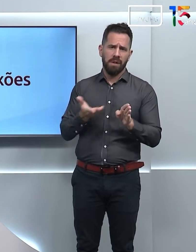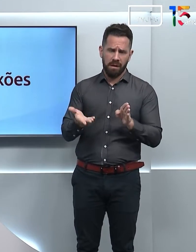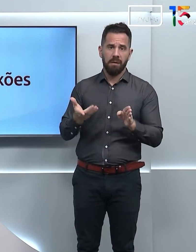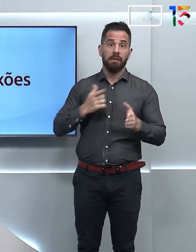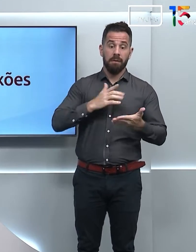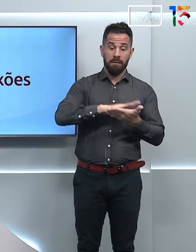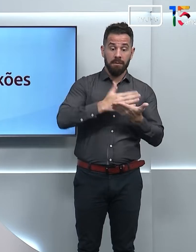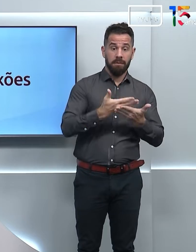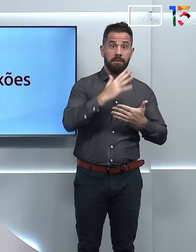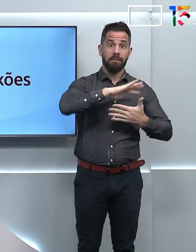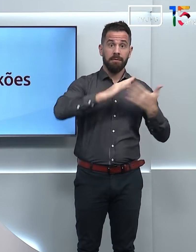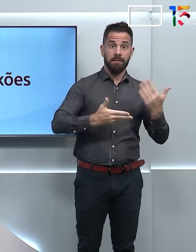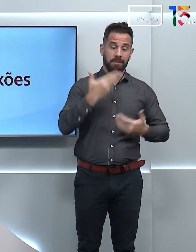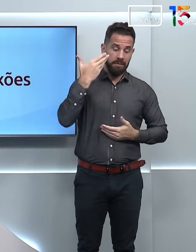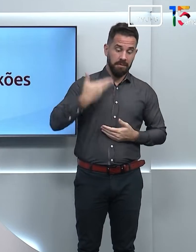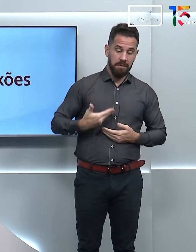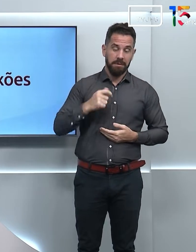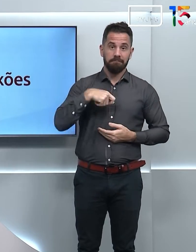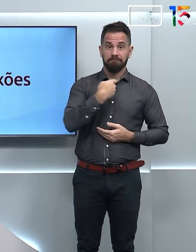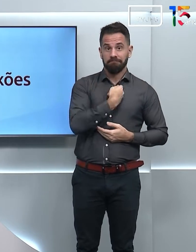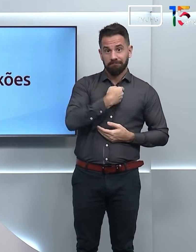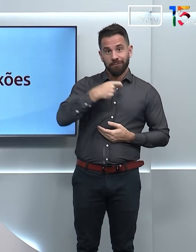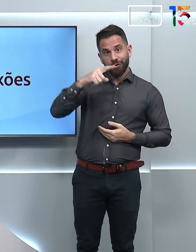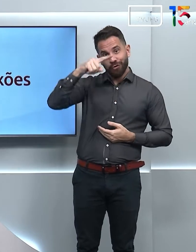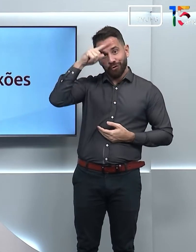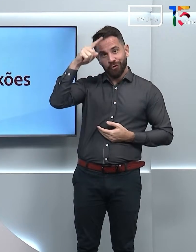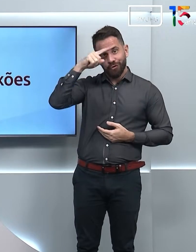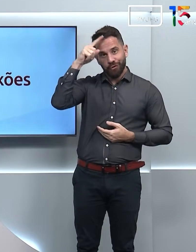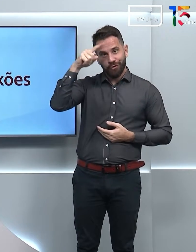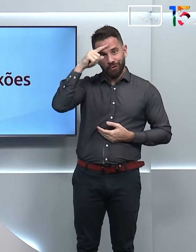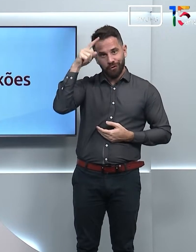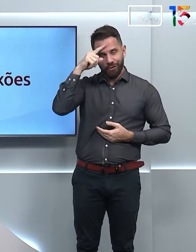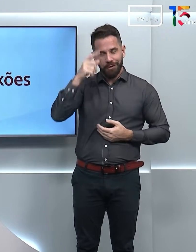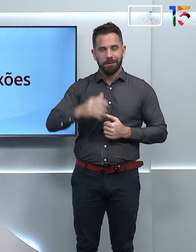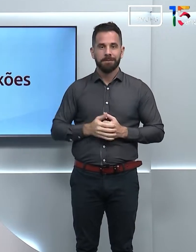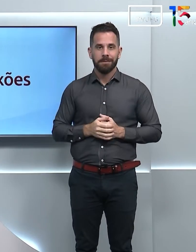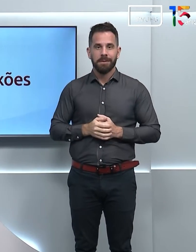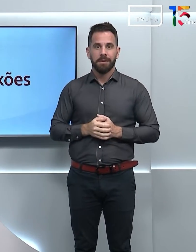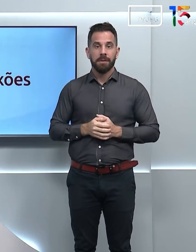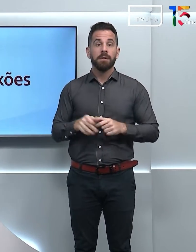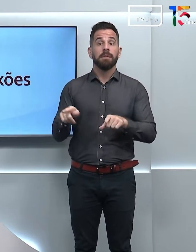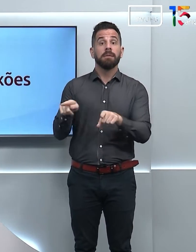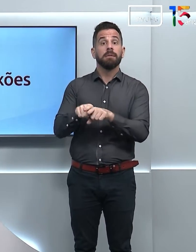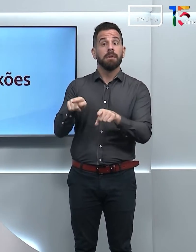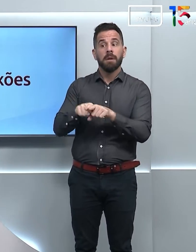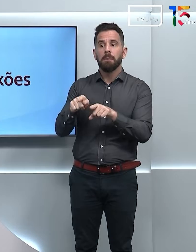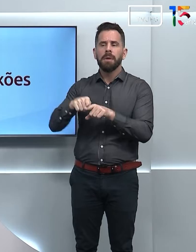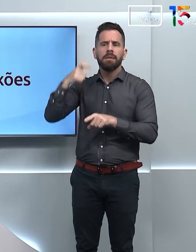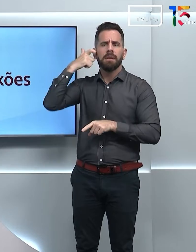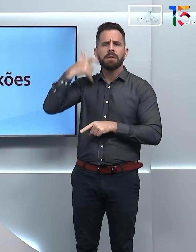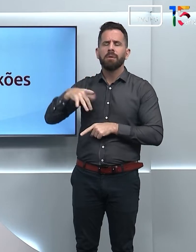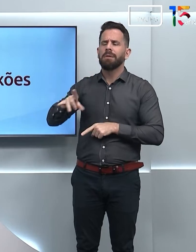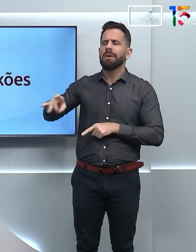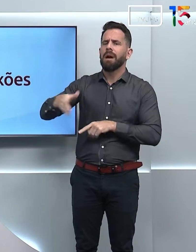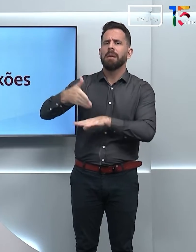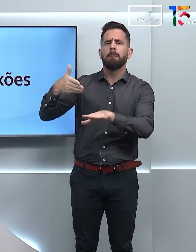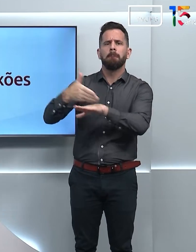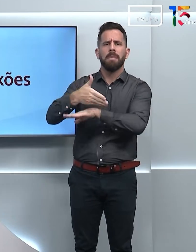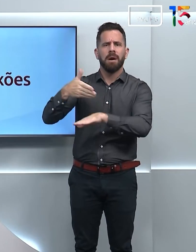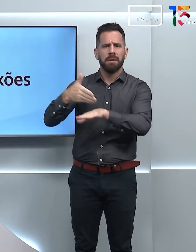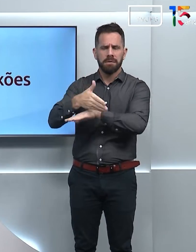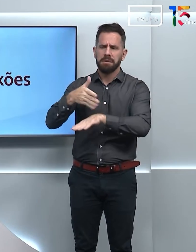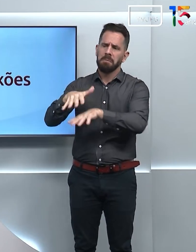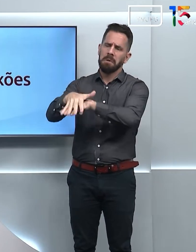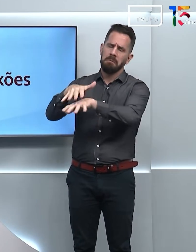Por isso, a interpretação para Libras é feita aqui no estúdio pelo professor Diego Barbosa. Além disso, fazemos descrições físicas